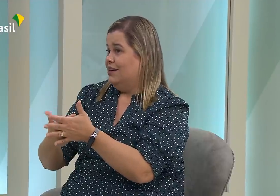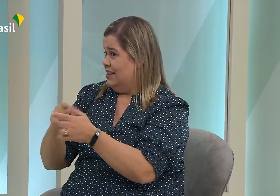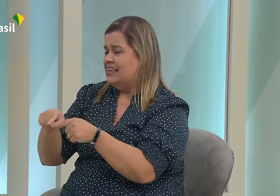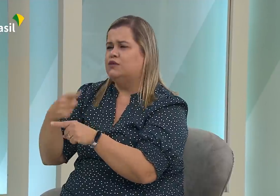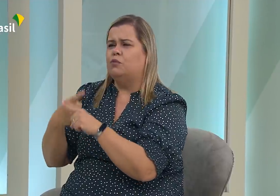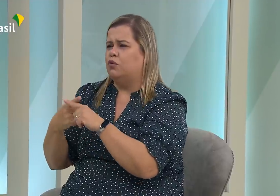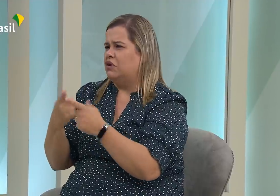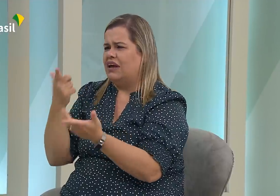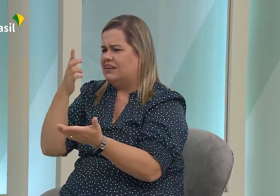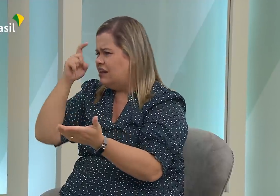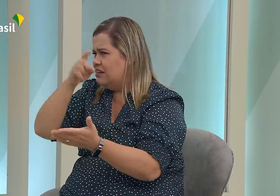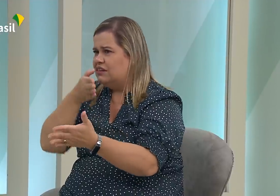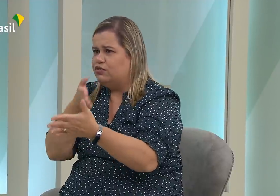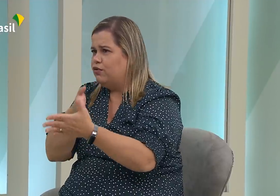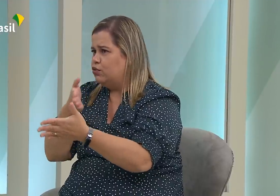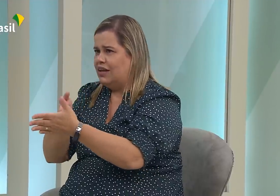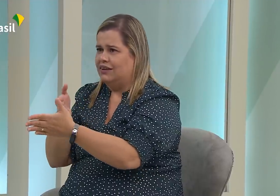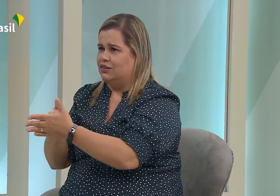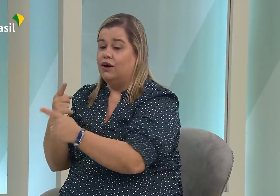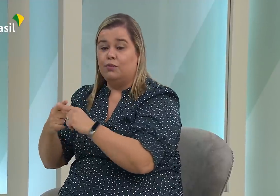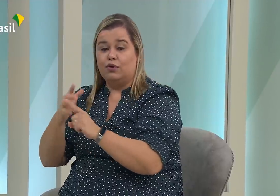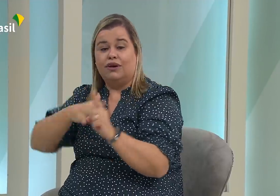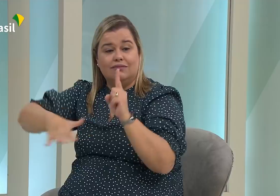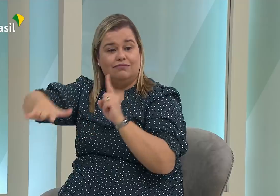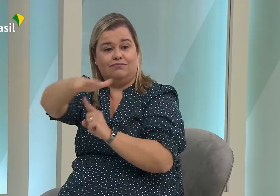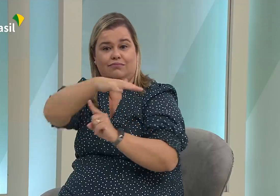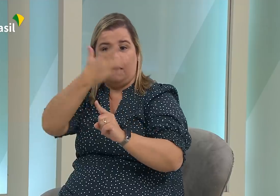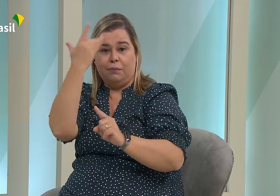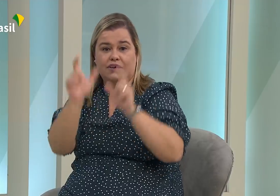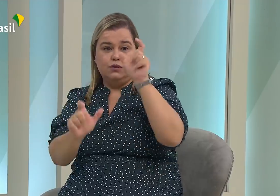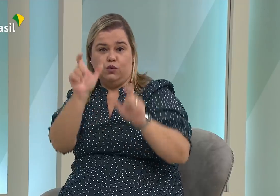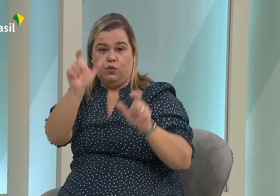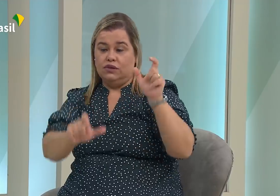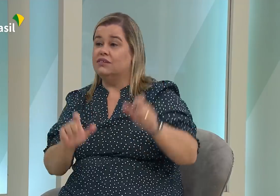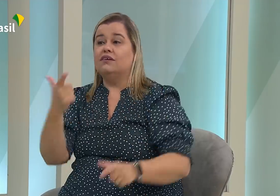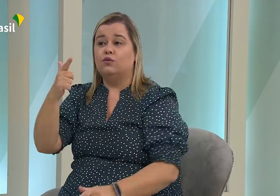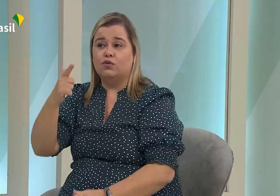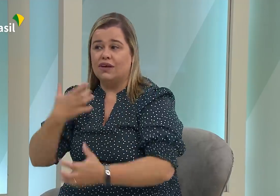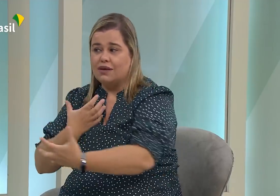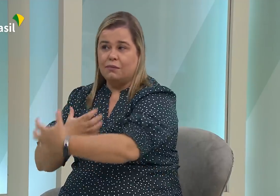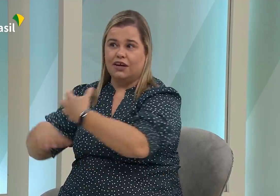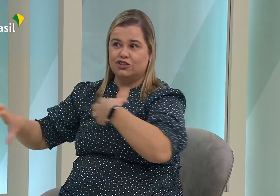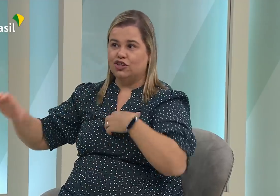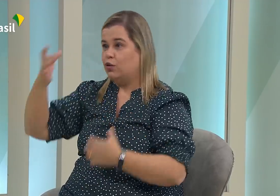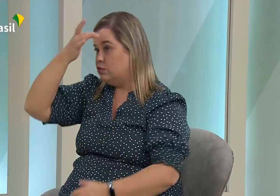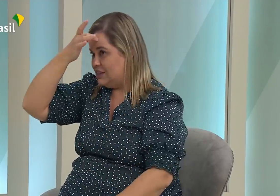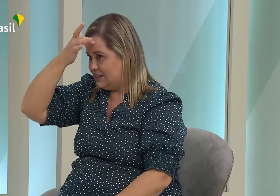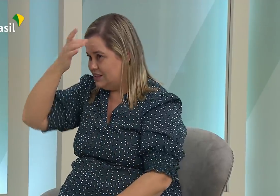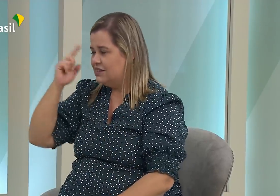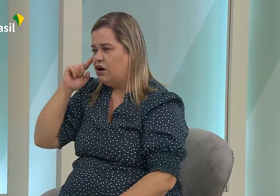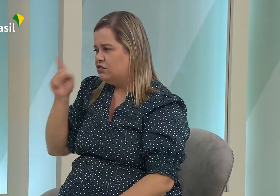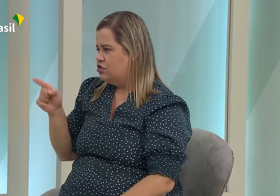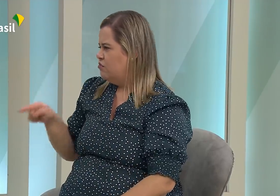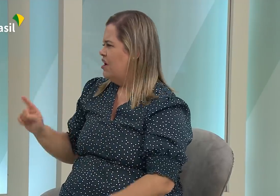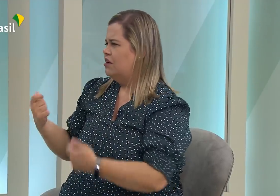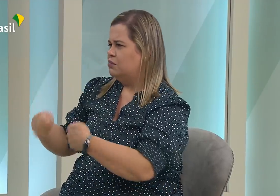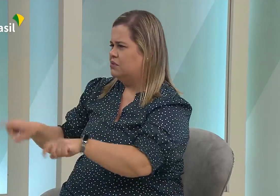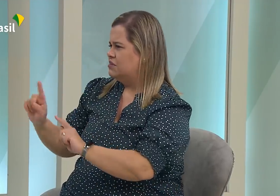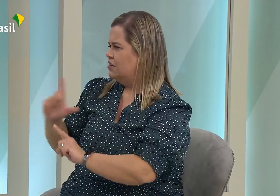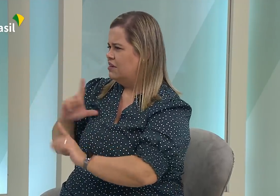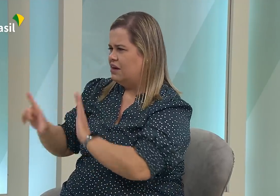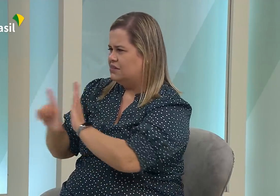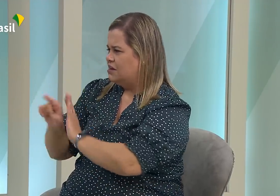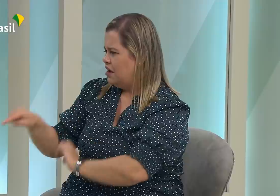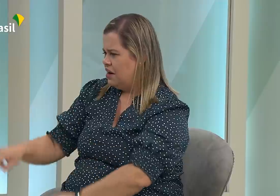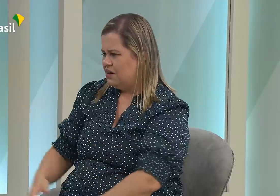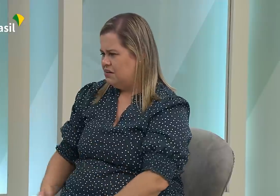deficiência para conseguir a LBI. E por que essas dificuldades? A dificuldade de aprovação. Porque as pessoas não tinham, não